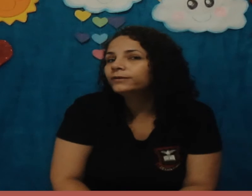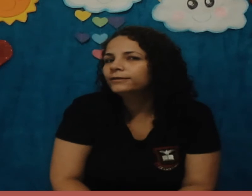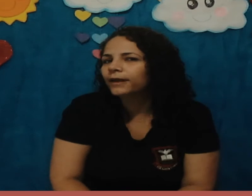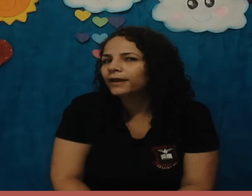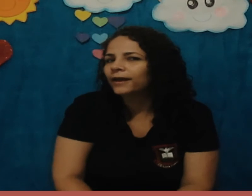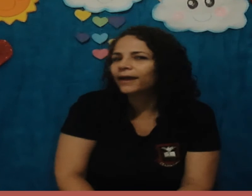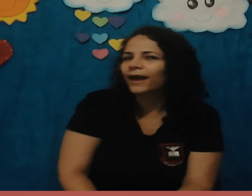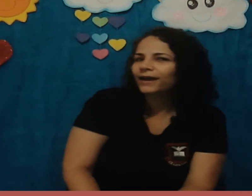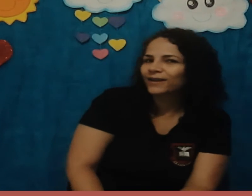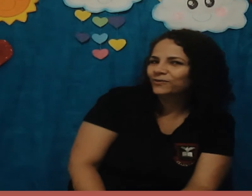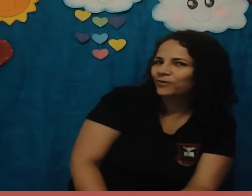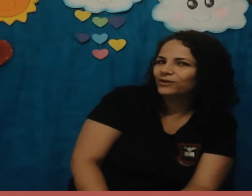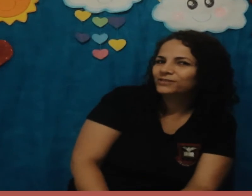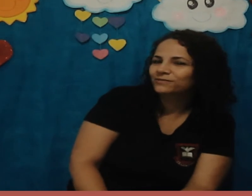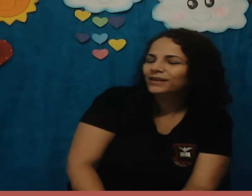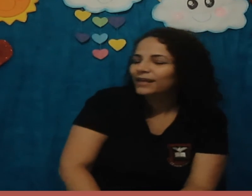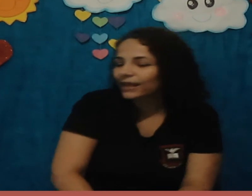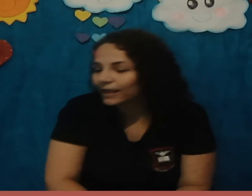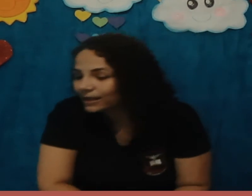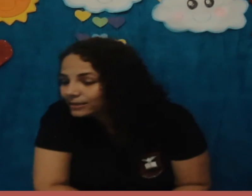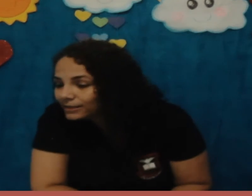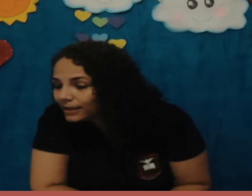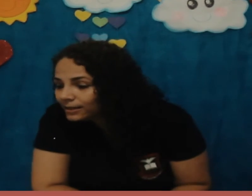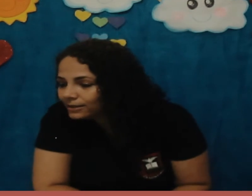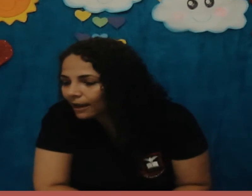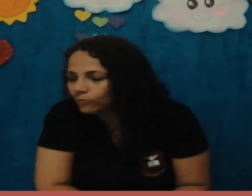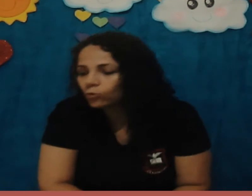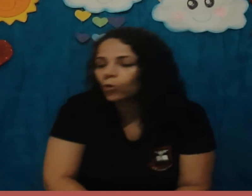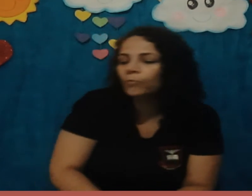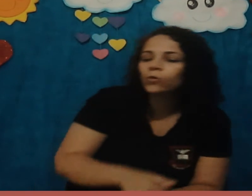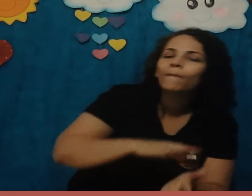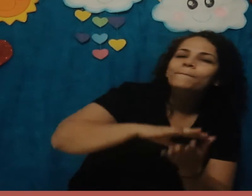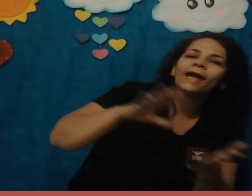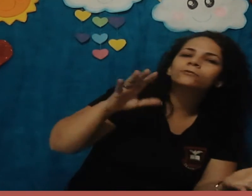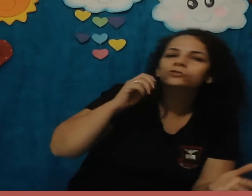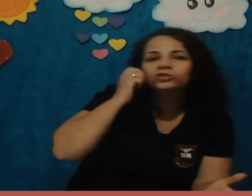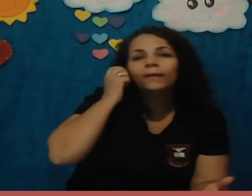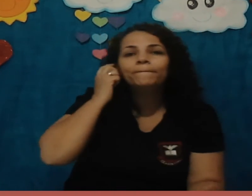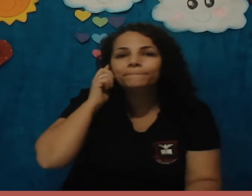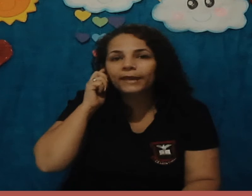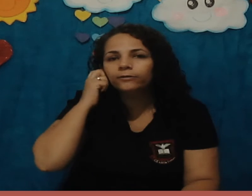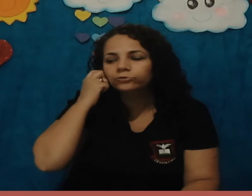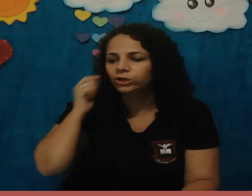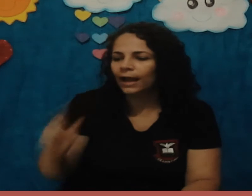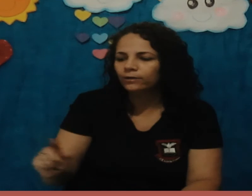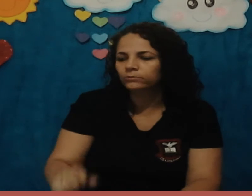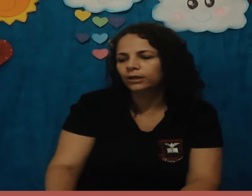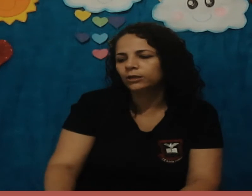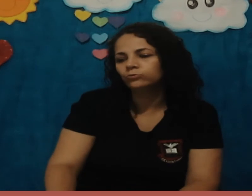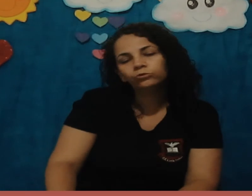que é. Ah, eu gosto. Que tem o corpo coberto de pelos. Aí eu tenho ali um